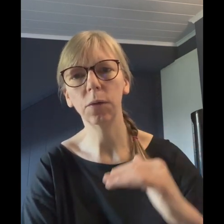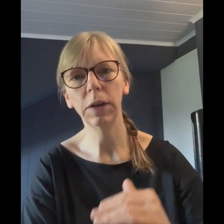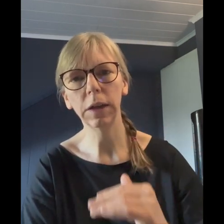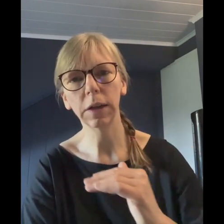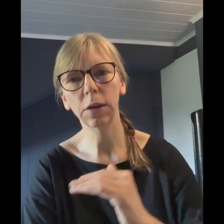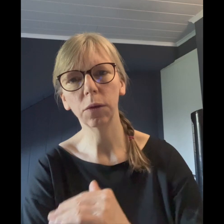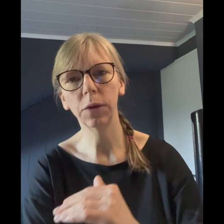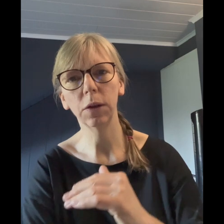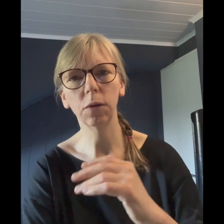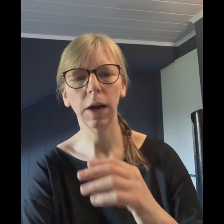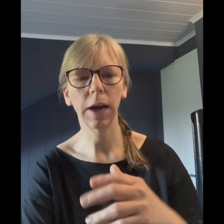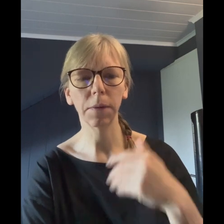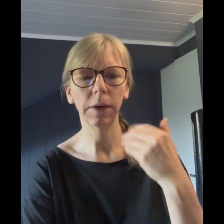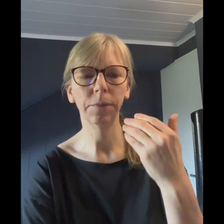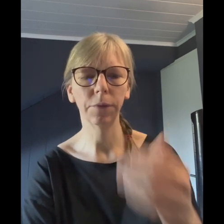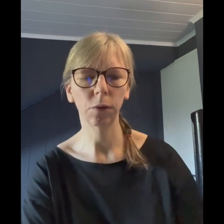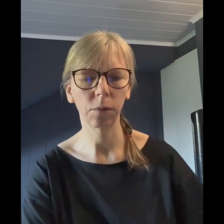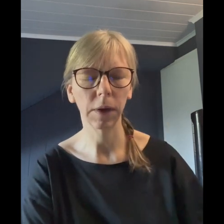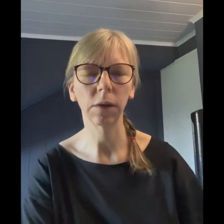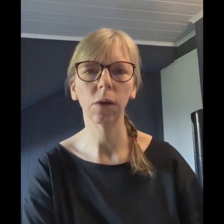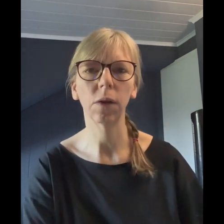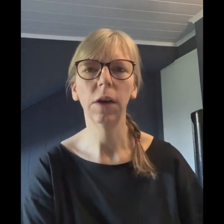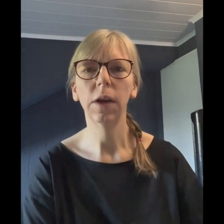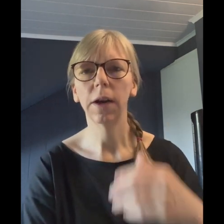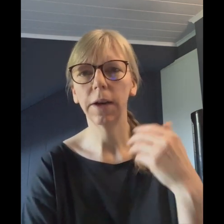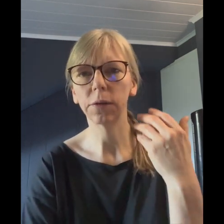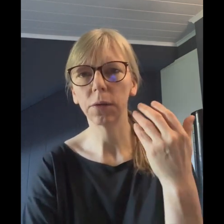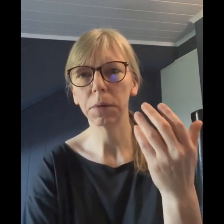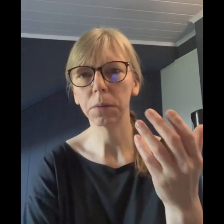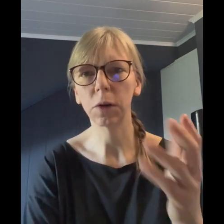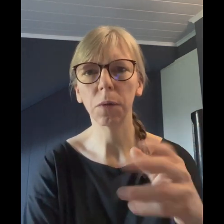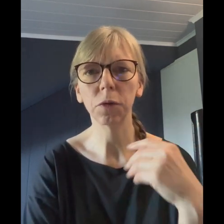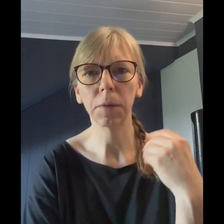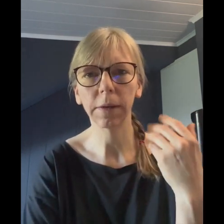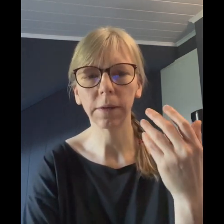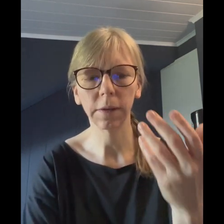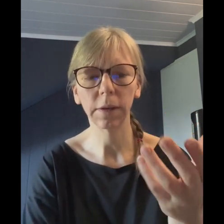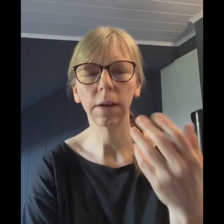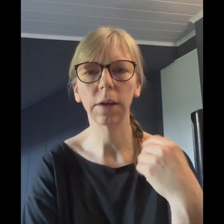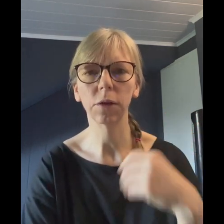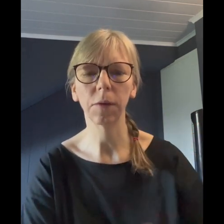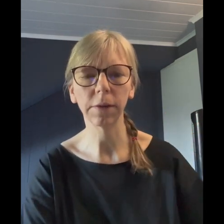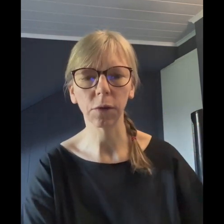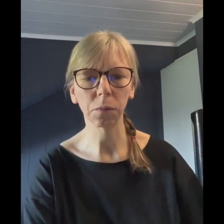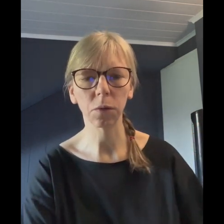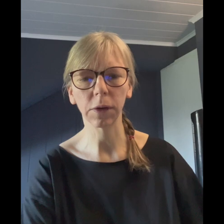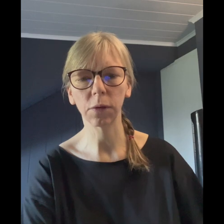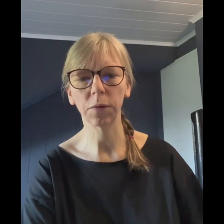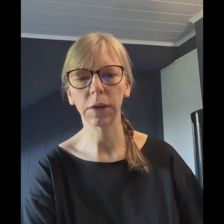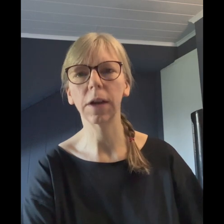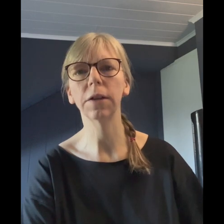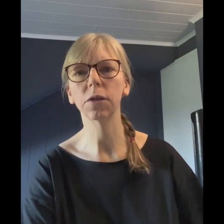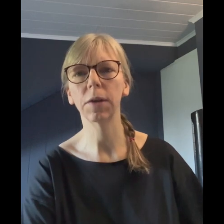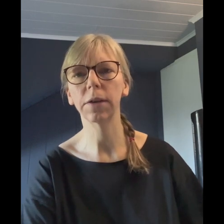niedrigen Dosierung aber Nebenwirkungen machen können. Also zum Beispiel Kopfschmerzen, Schweißausbruch, das ist häufig kalter Schweiß,